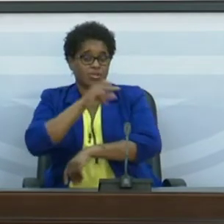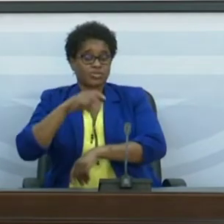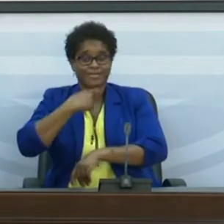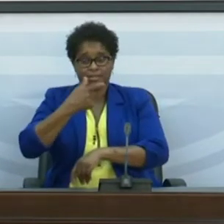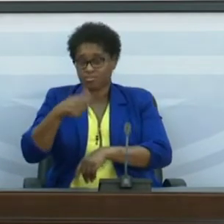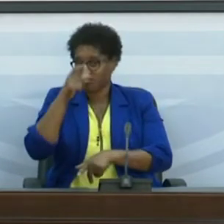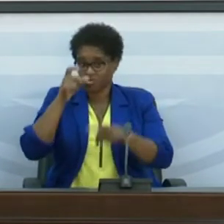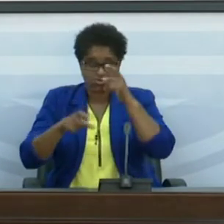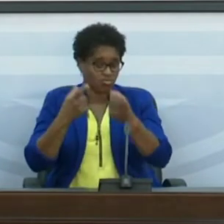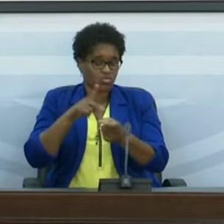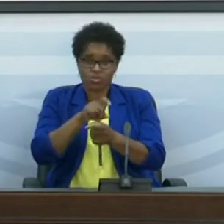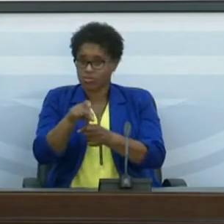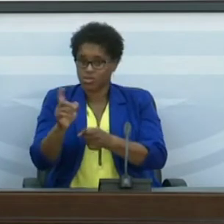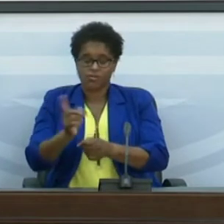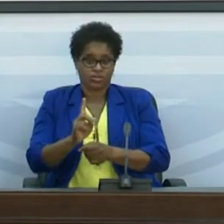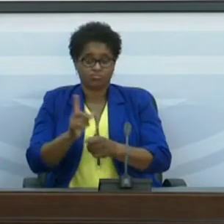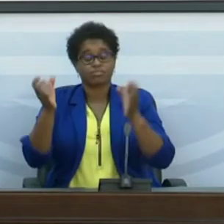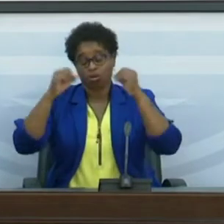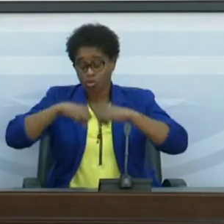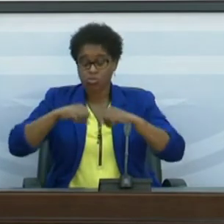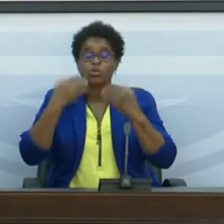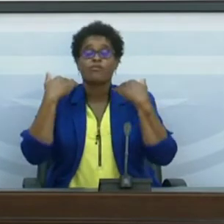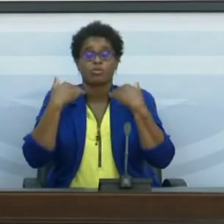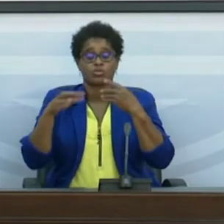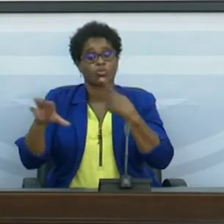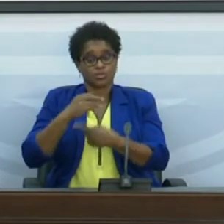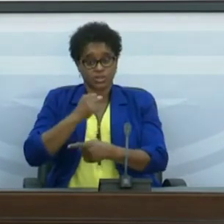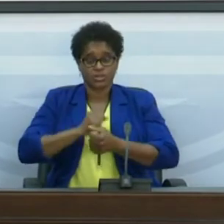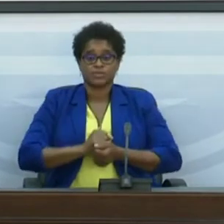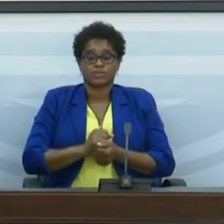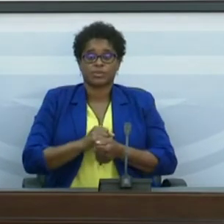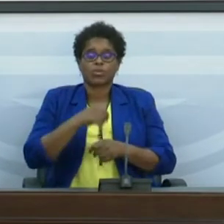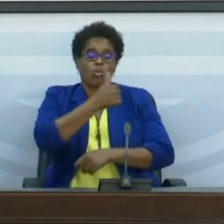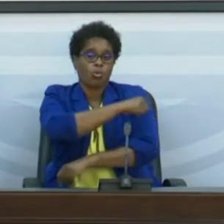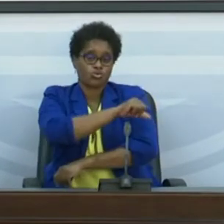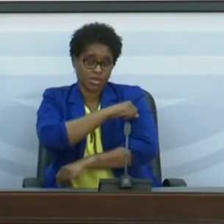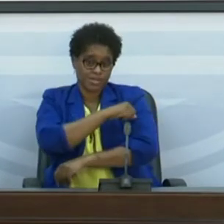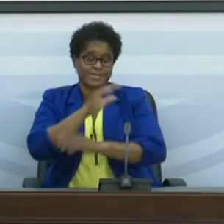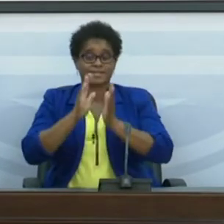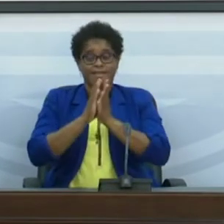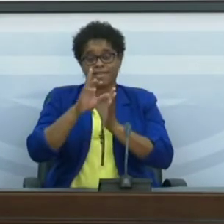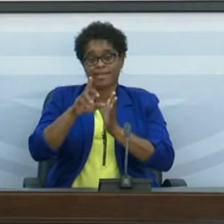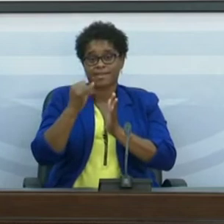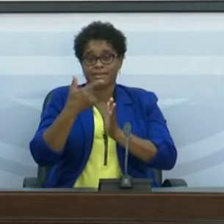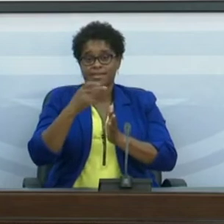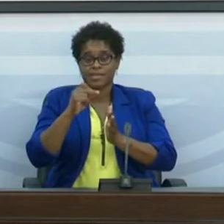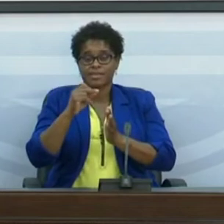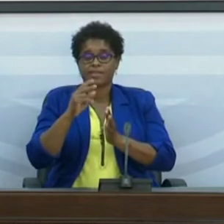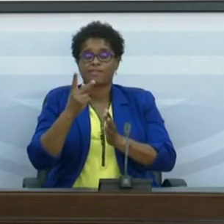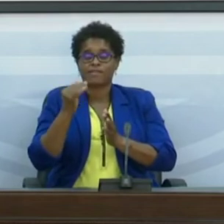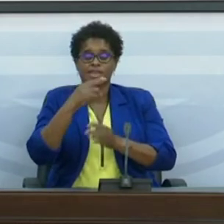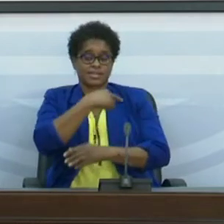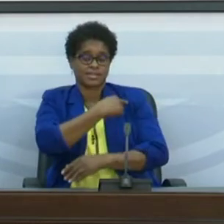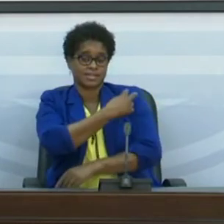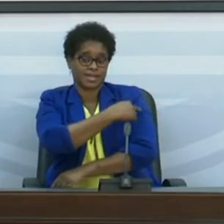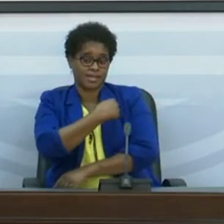por causa de Covid-19, de acordo com as informações recebidas. No Hospital de Santa Rita Vieira, em Santiago Norte, estão